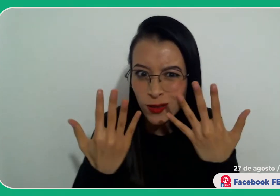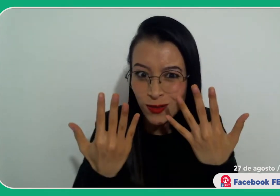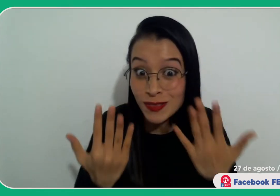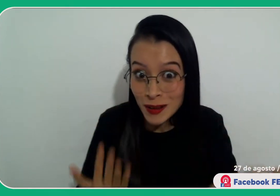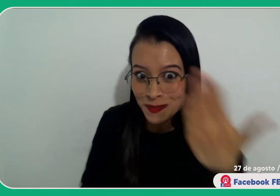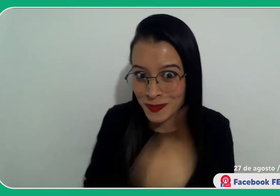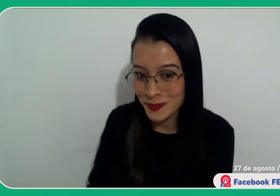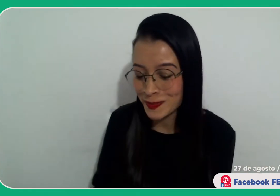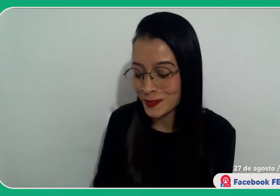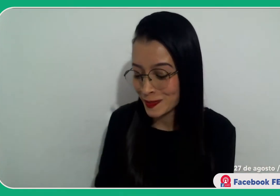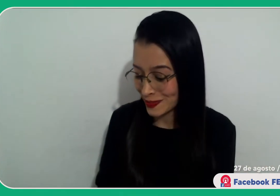¡Vengan conmigo!